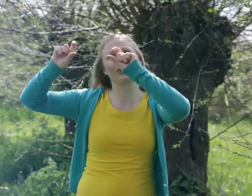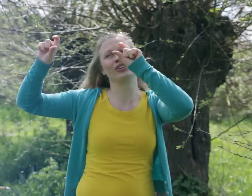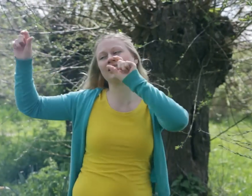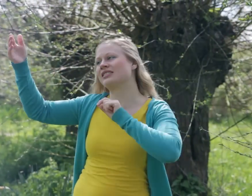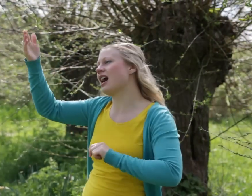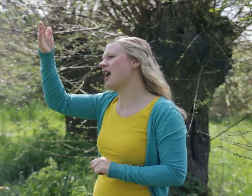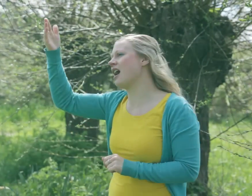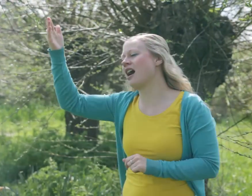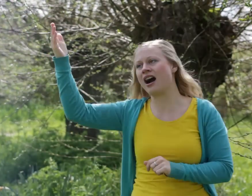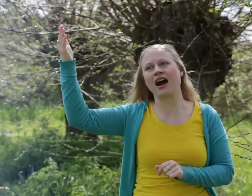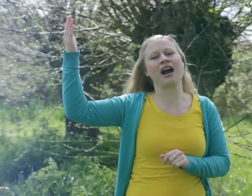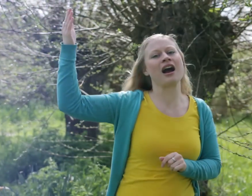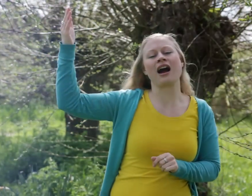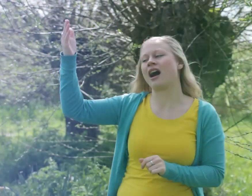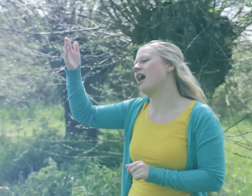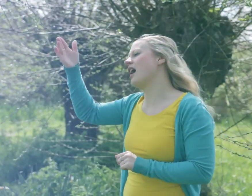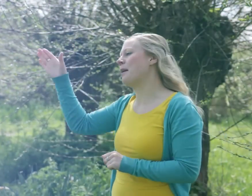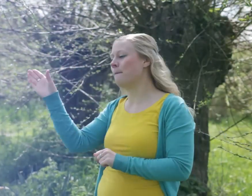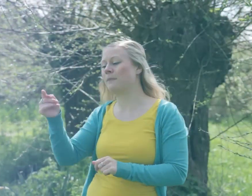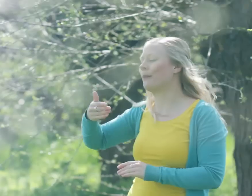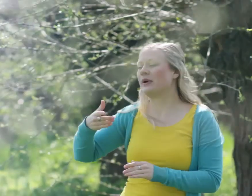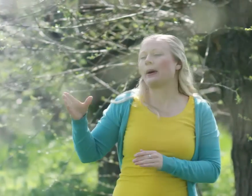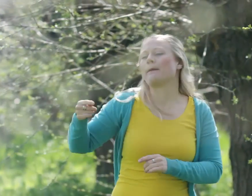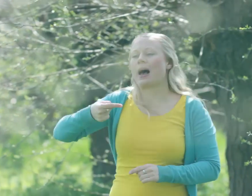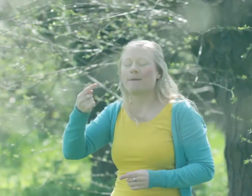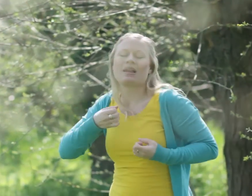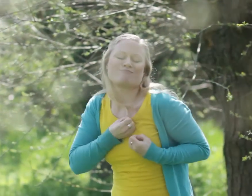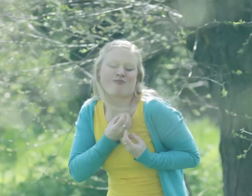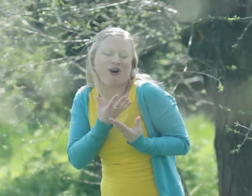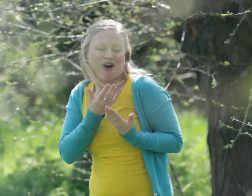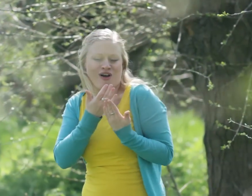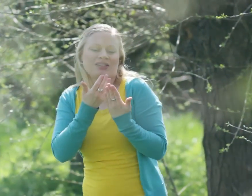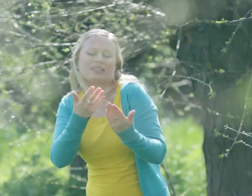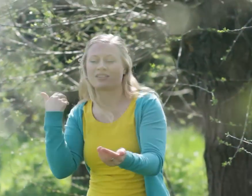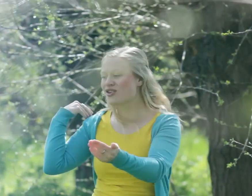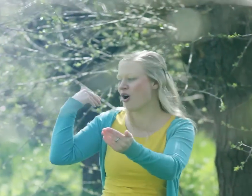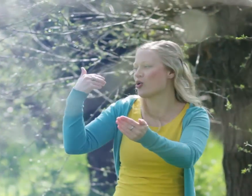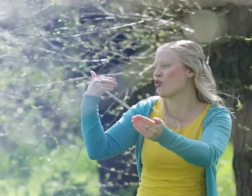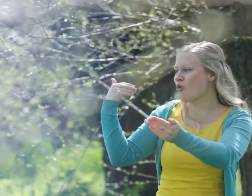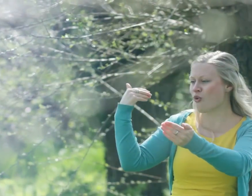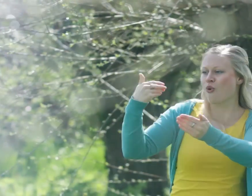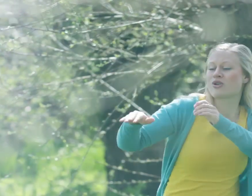heilige naam Met meer passie dan ooit